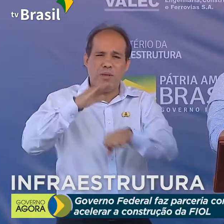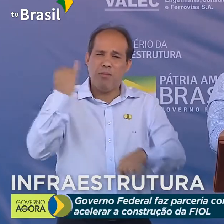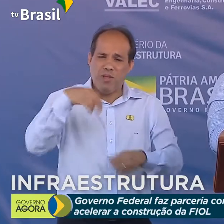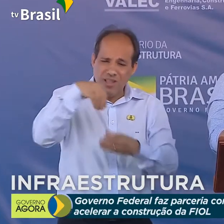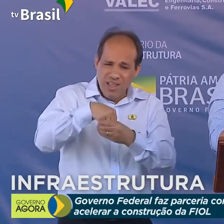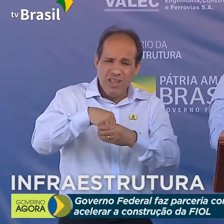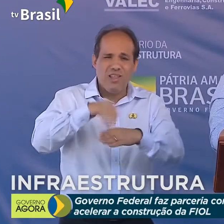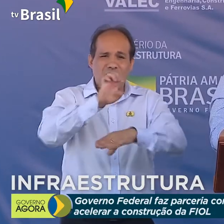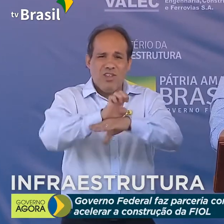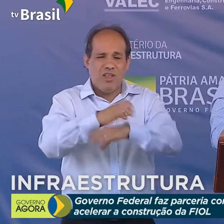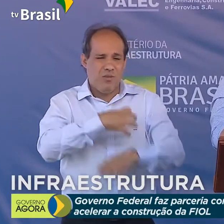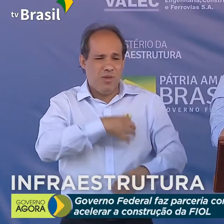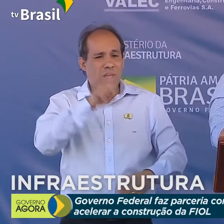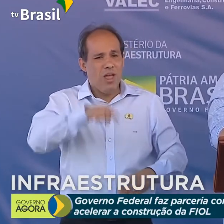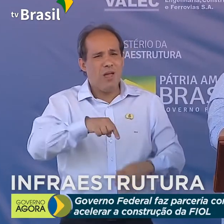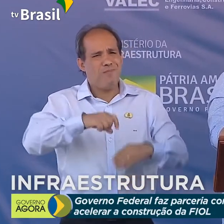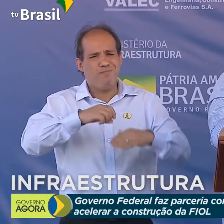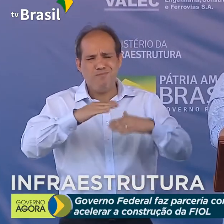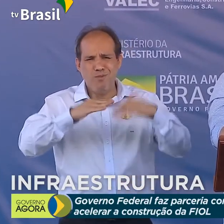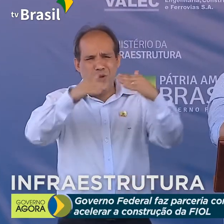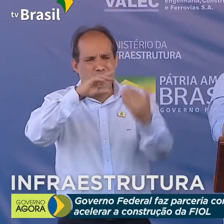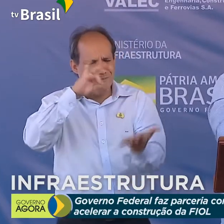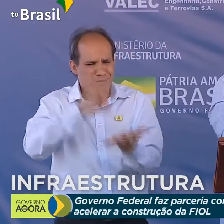Ela é progresso na veia.